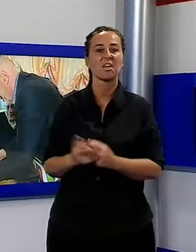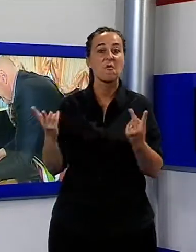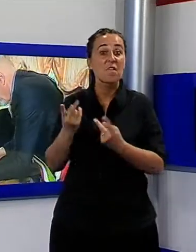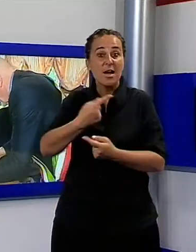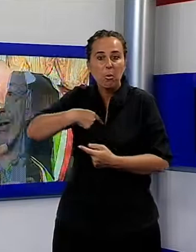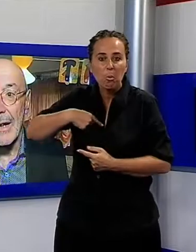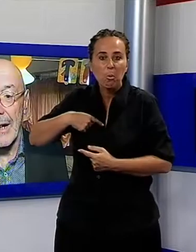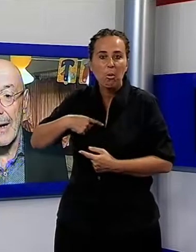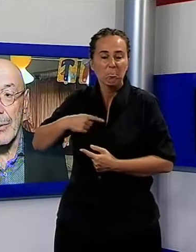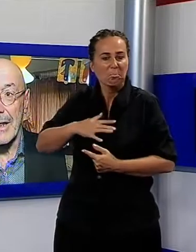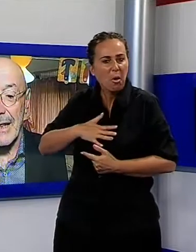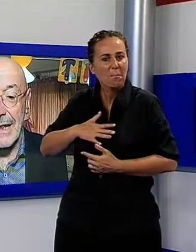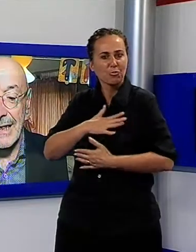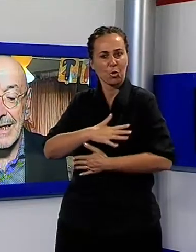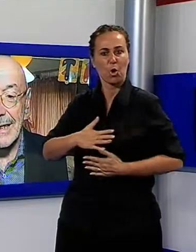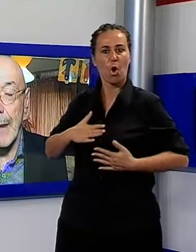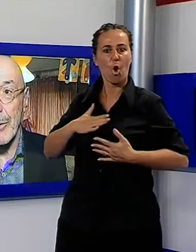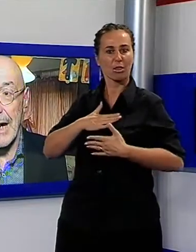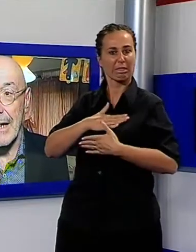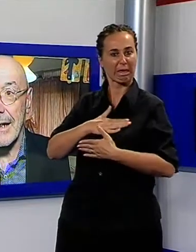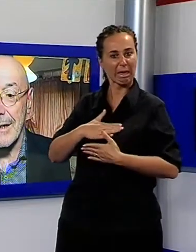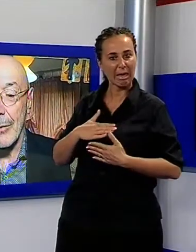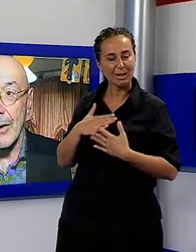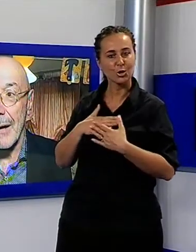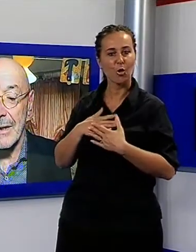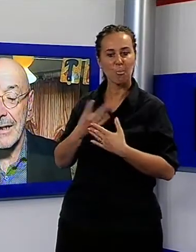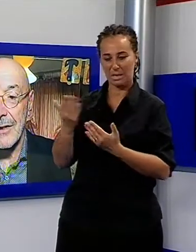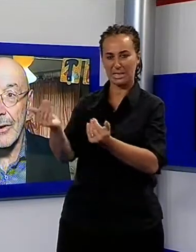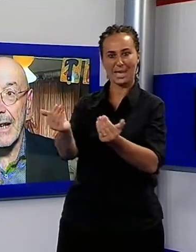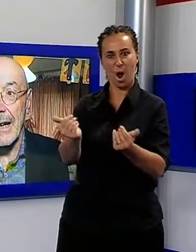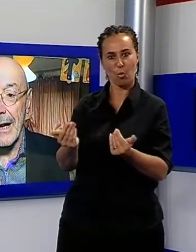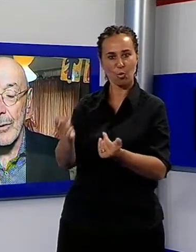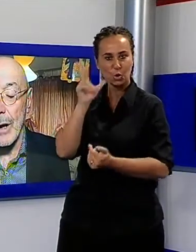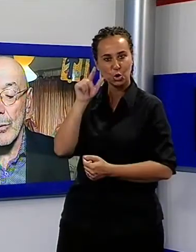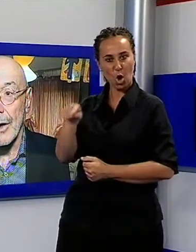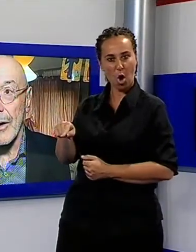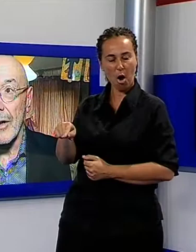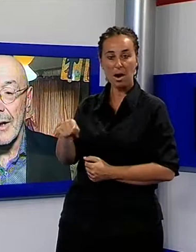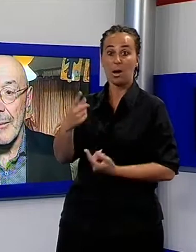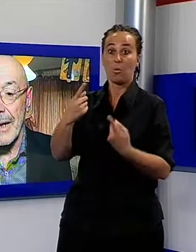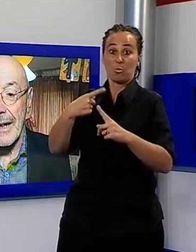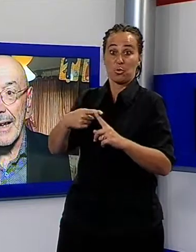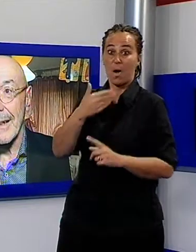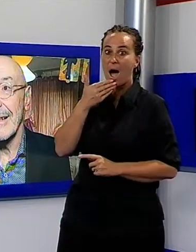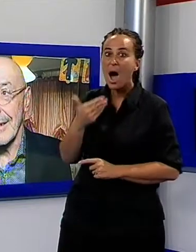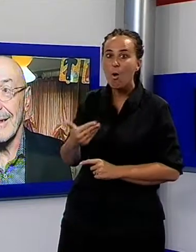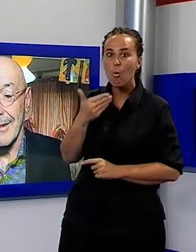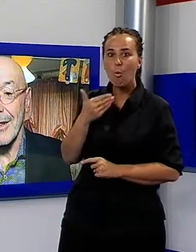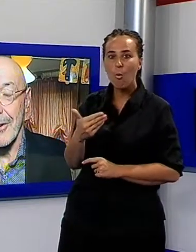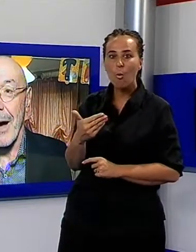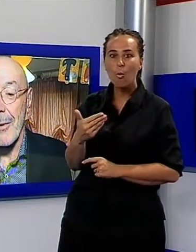delegato alle politiche della terza età, a portarle il saluto dell'amministrazione e un augurio perché ci ritroviamo